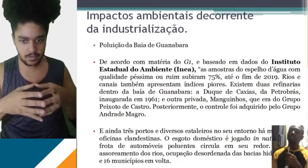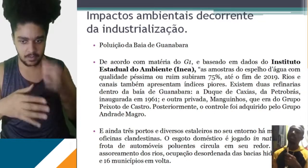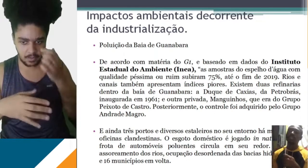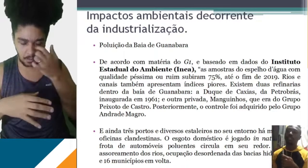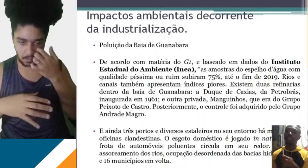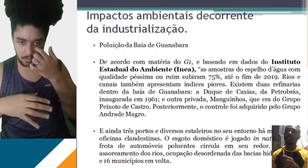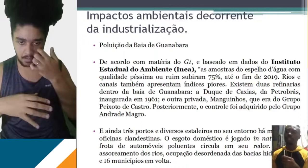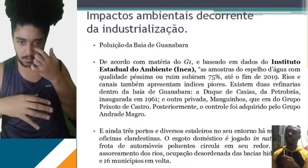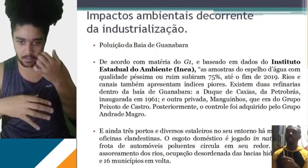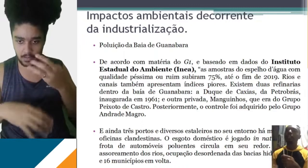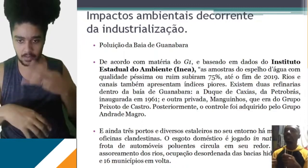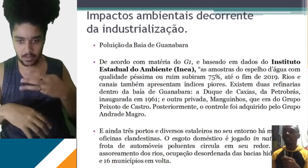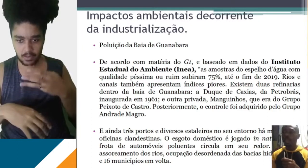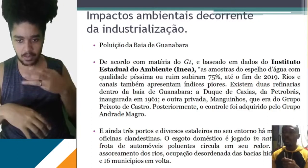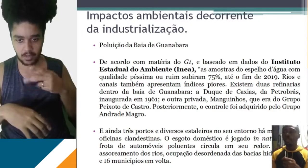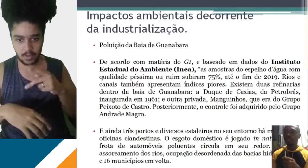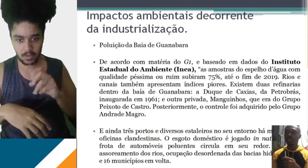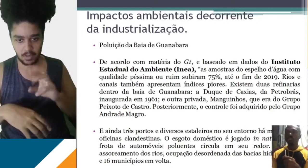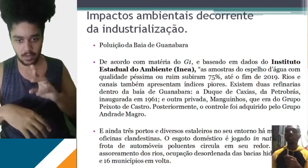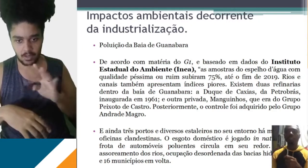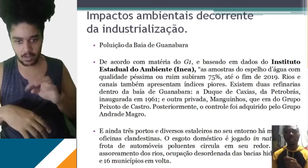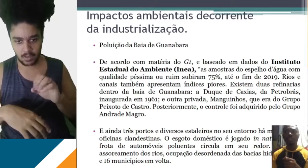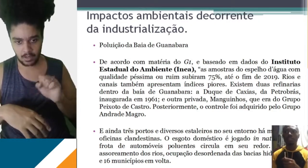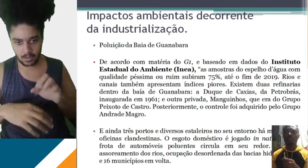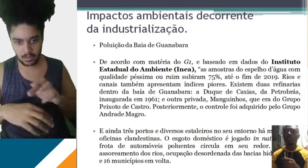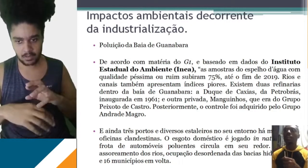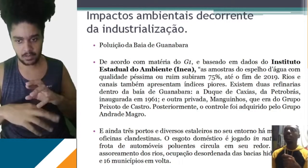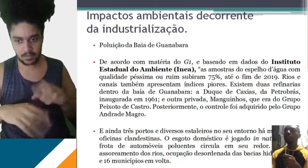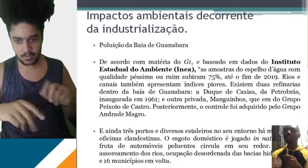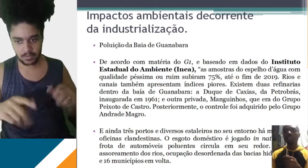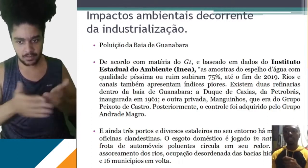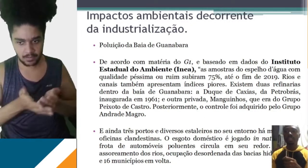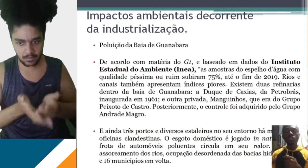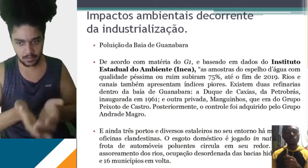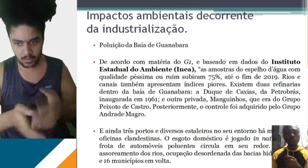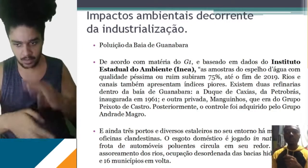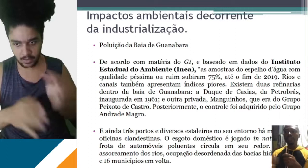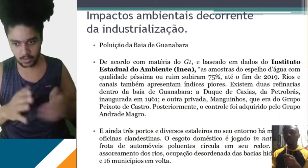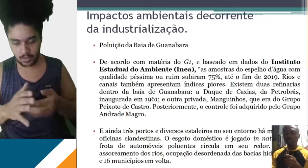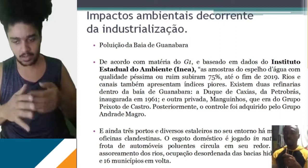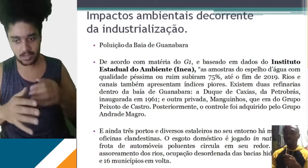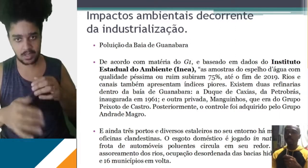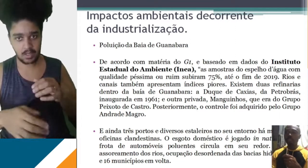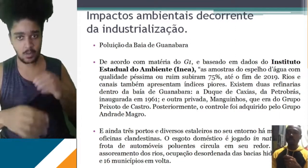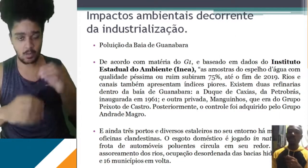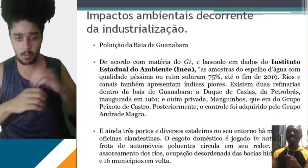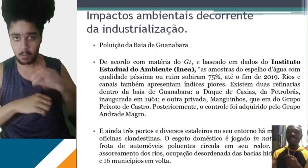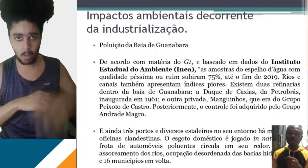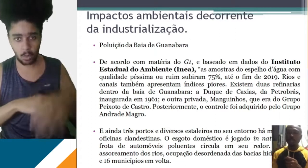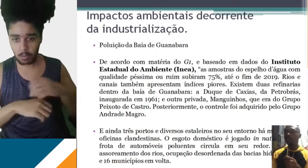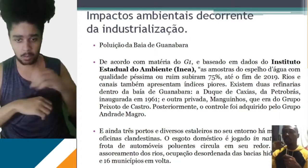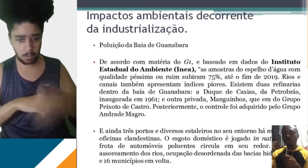instalou outras refinarias. Então a gente tem três portos, diversos estaleiros e turnos, outras cenas de combustíveis, tudo. Todos lançando